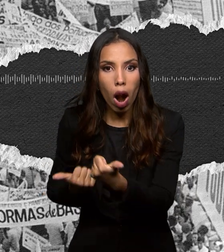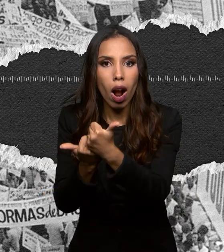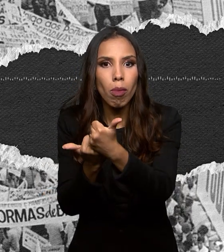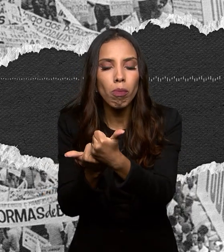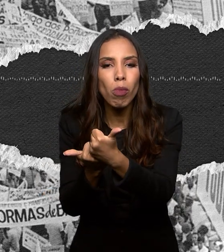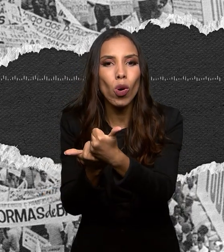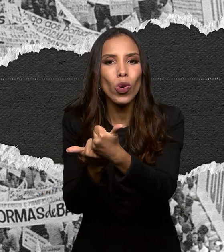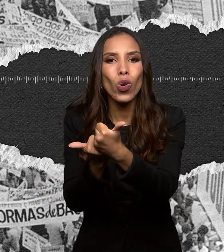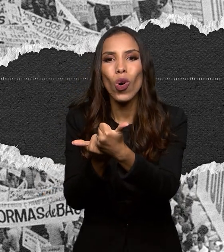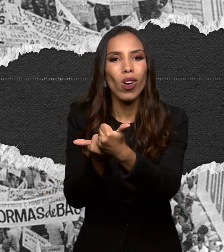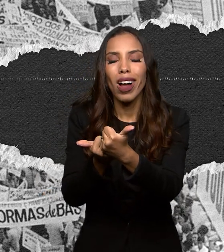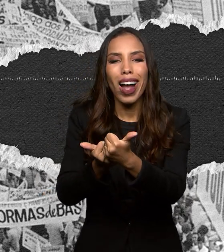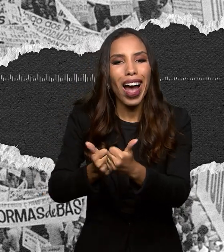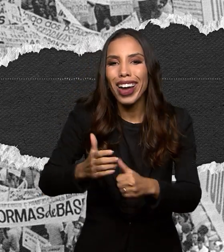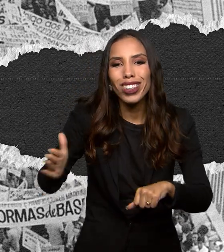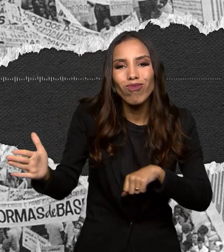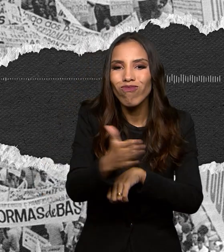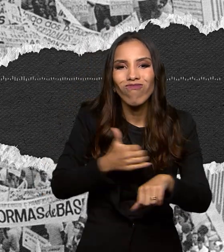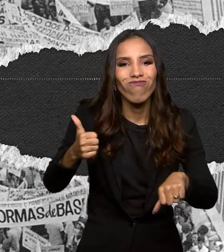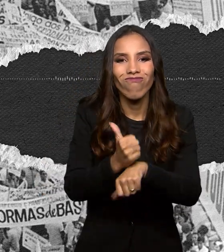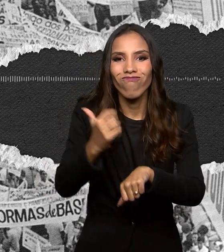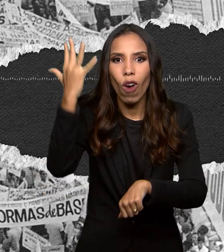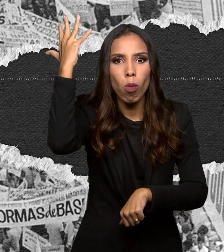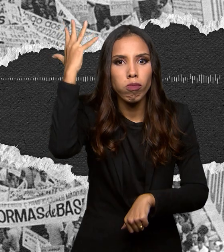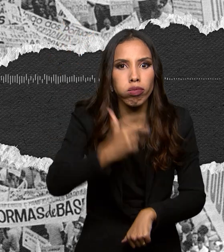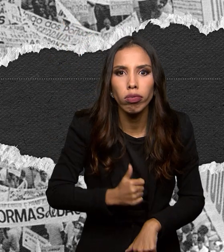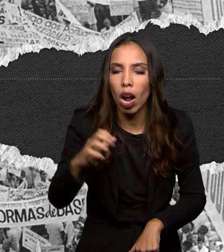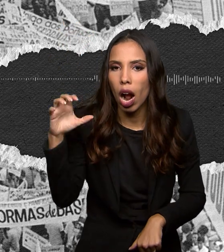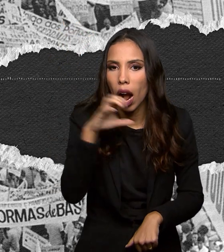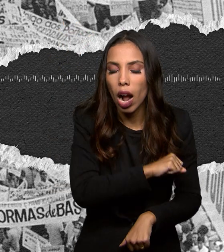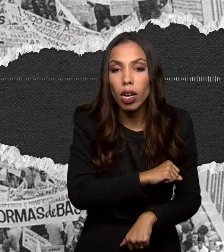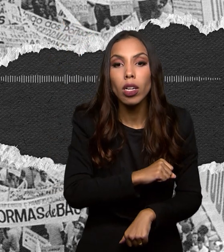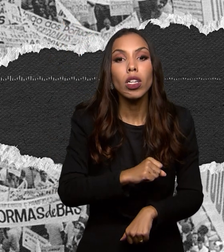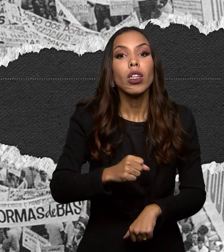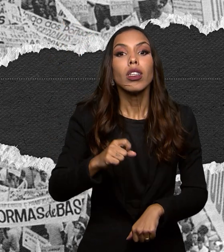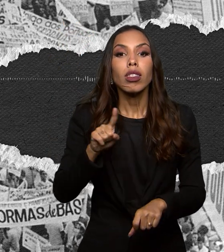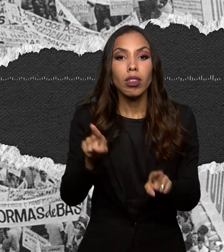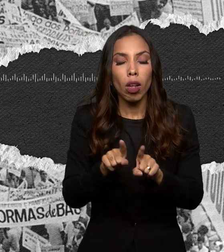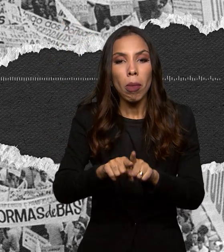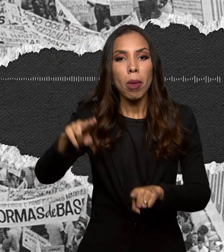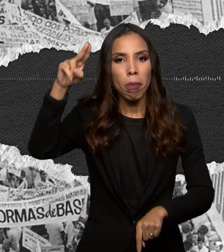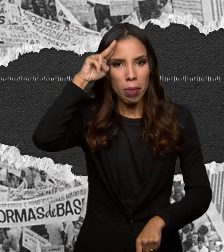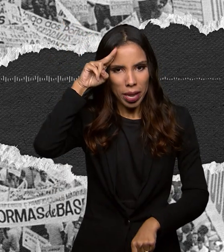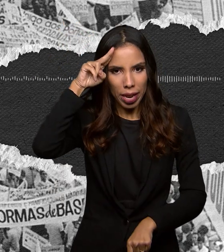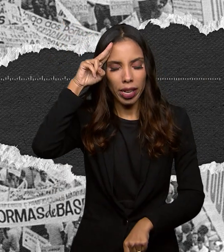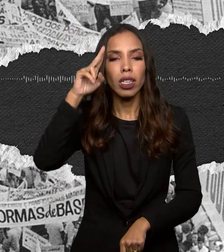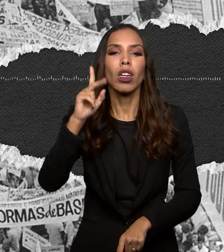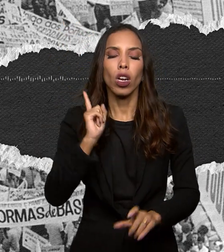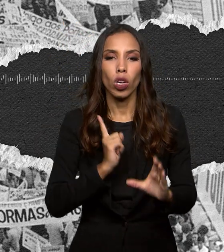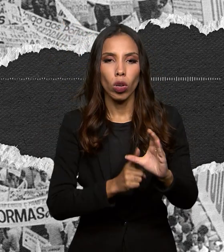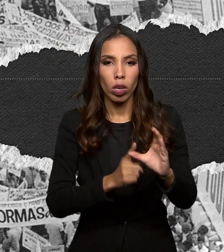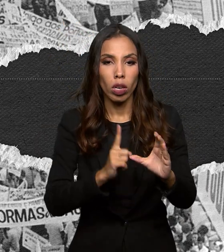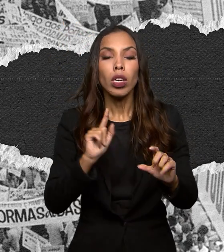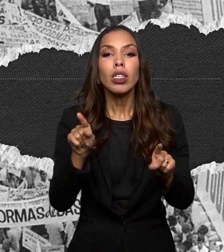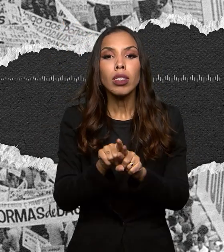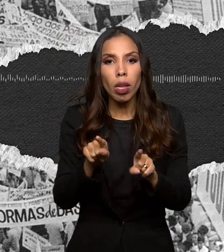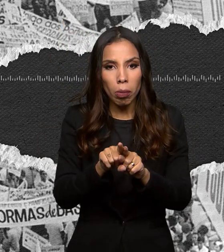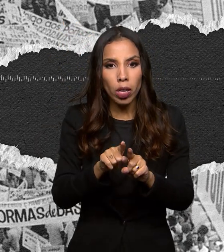falando de militares e comunismo aqui a gente precisa dizer que havia sim comunistas apoiando as reformas de base um exemplo